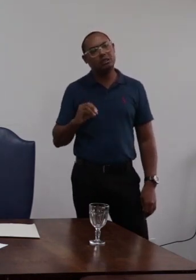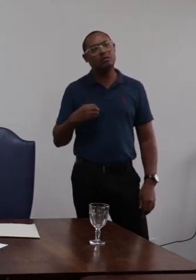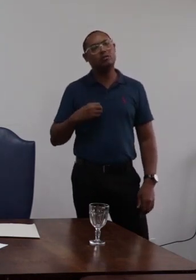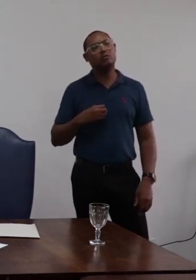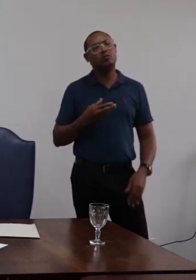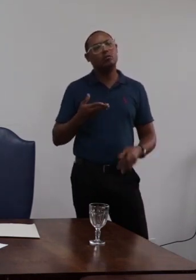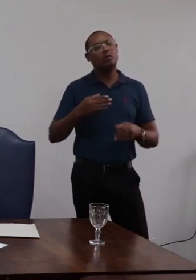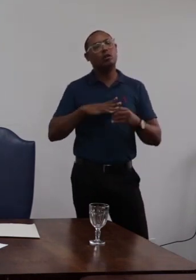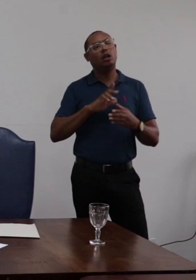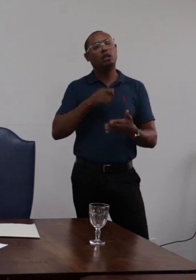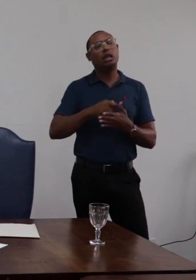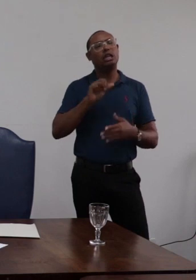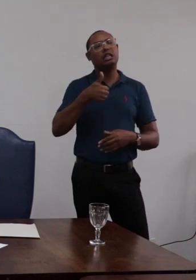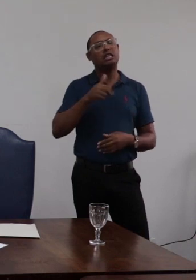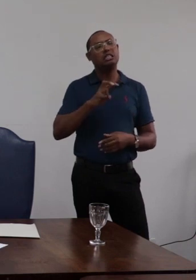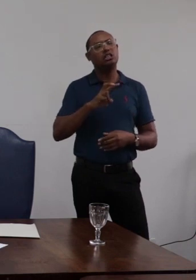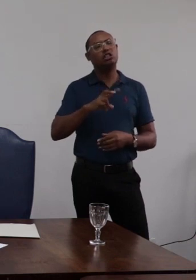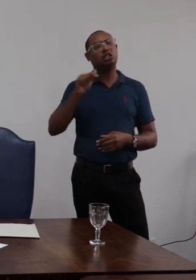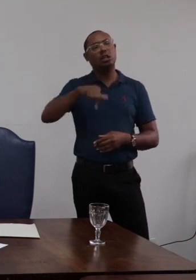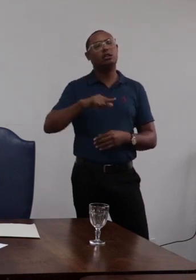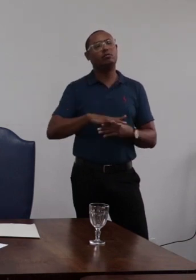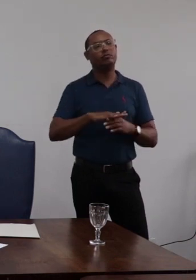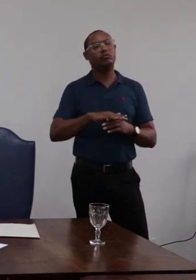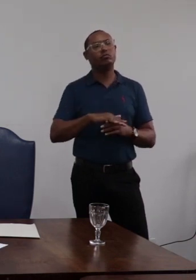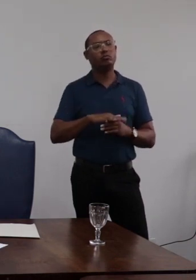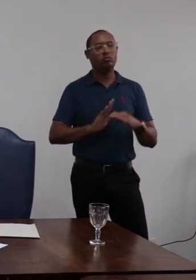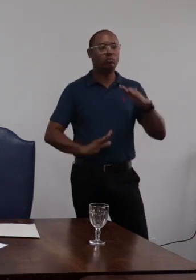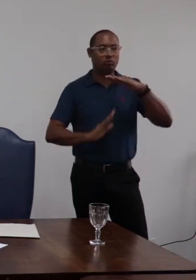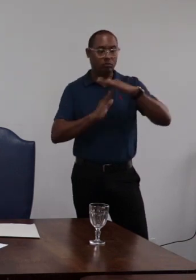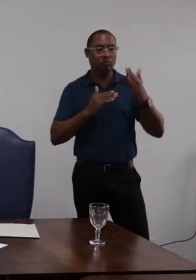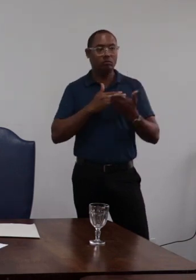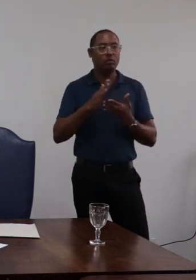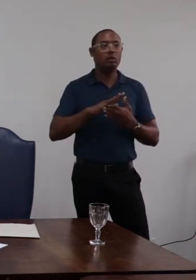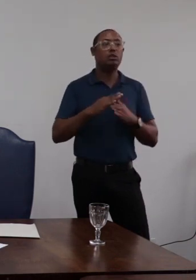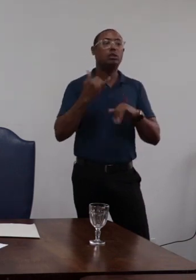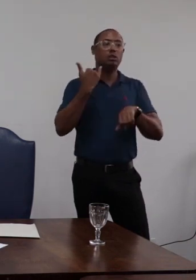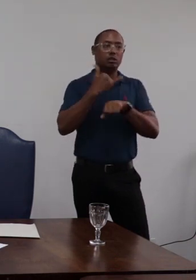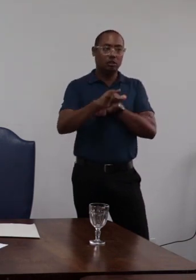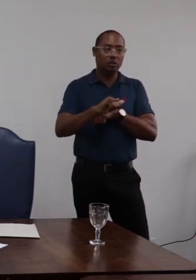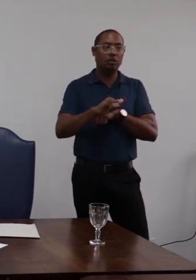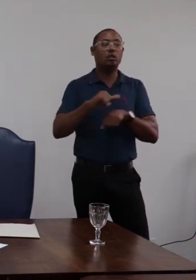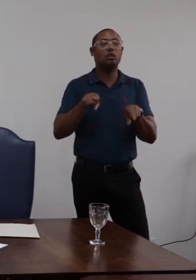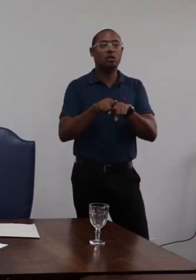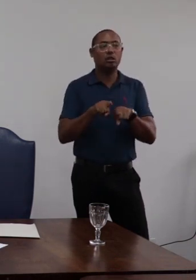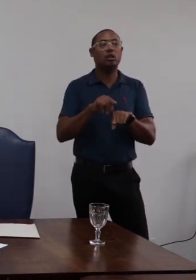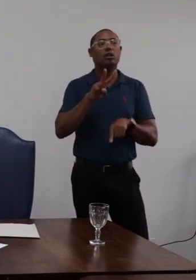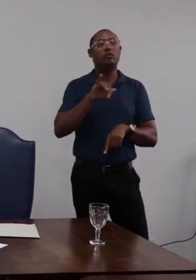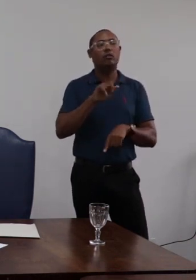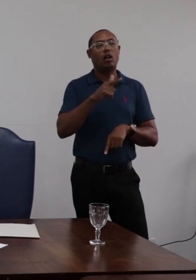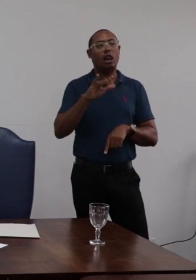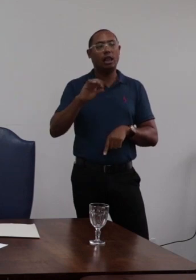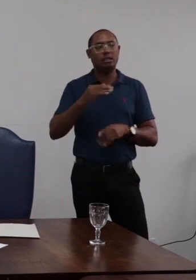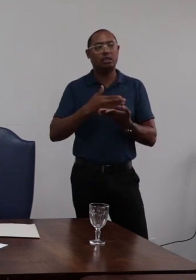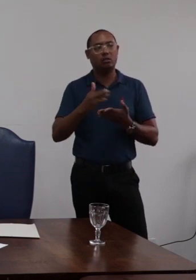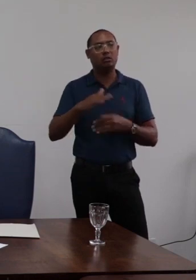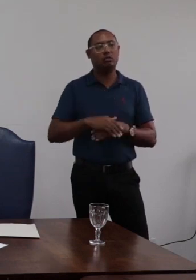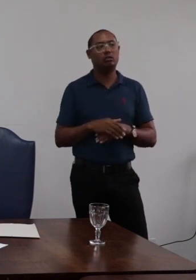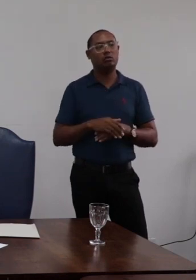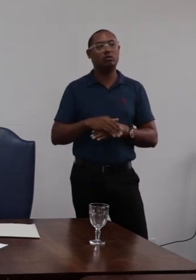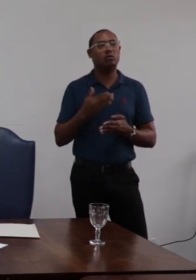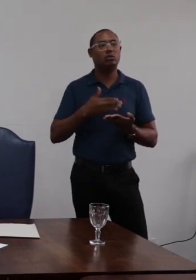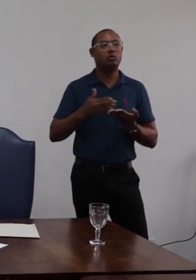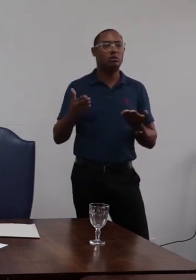suspensão será aplicada em caso de reincidência das faltas punidas com advertência de violação das demais previsões